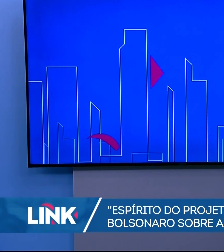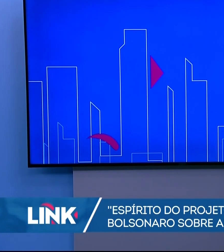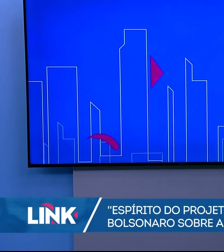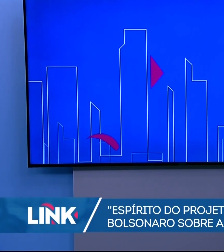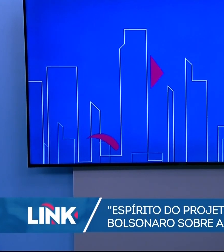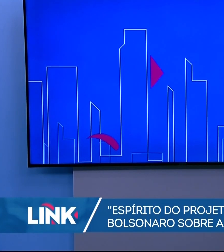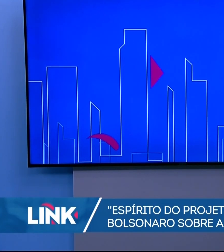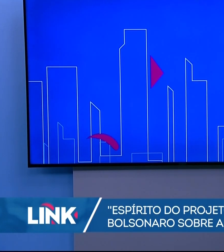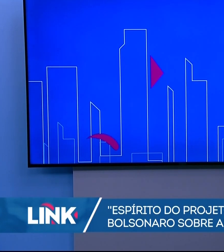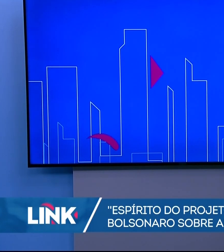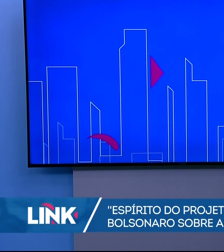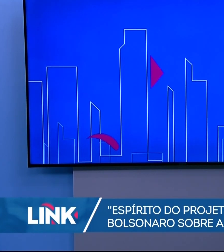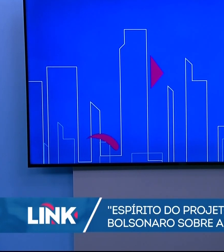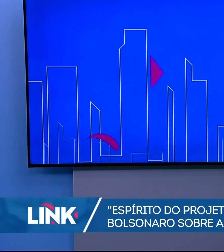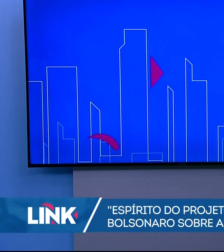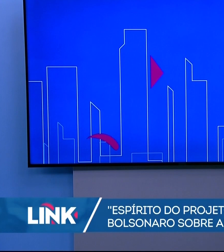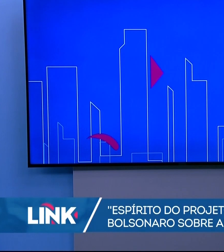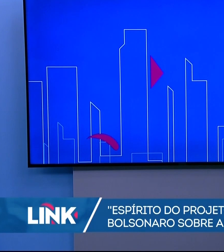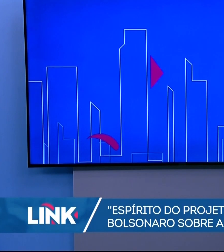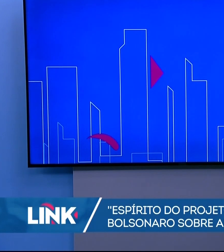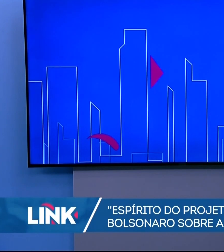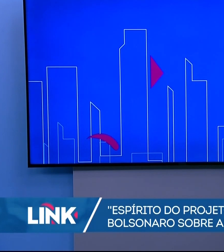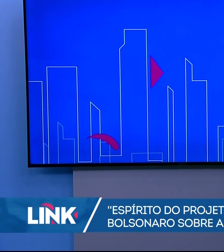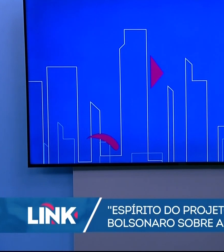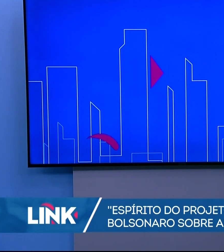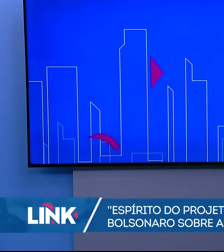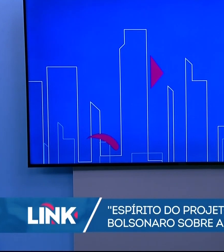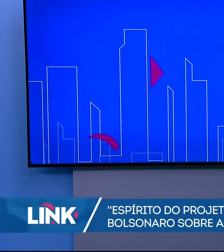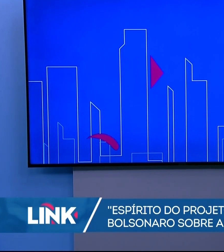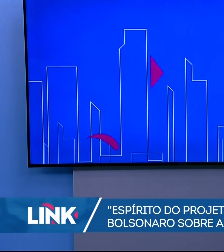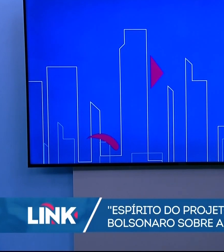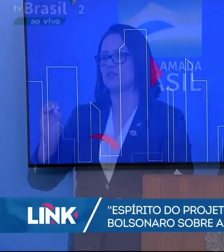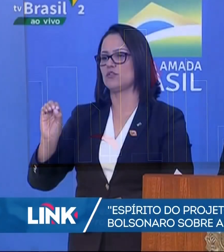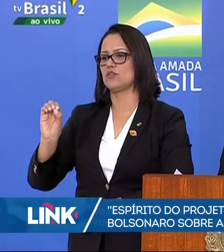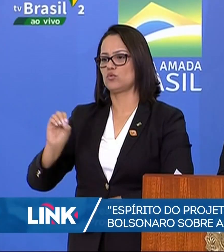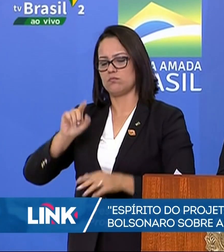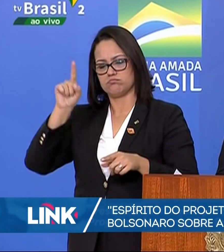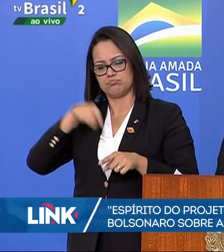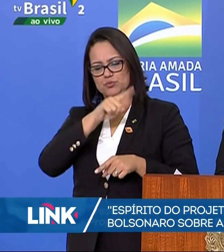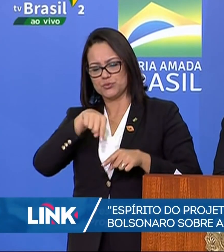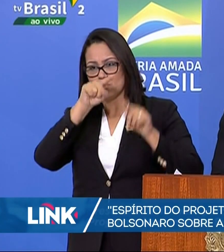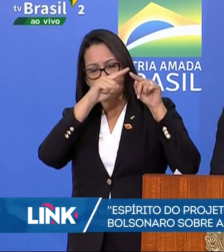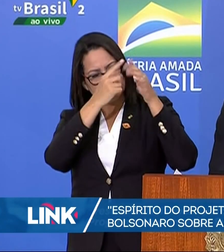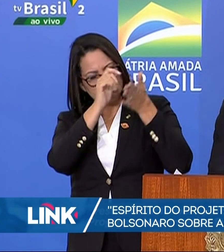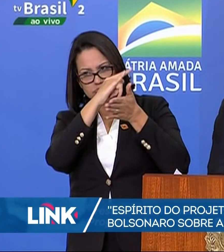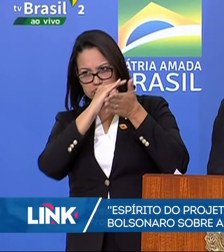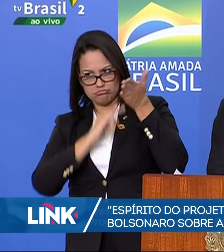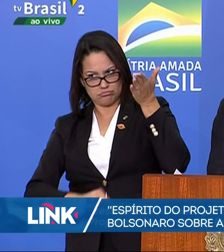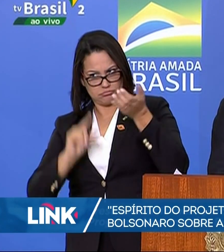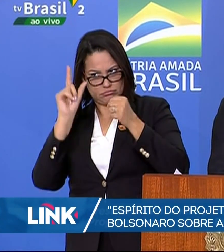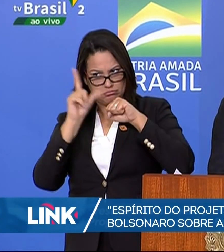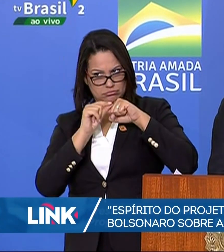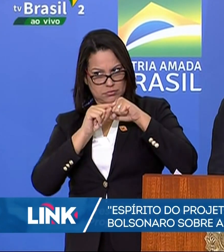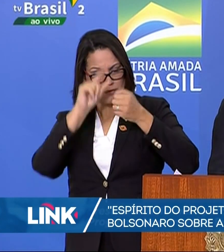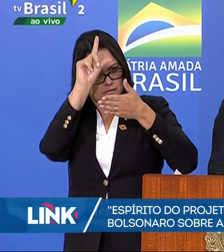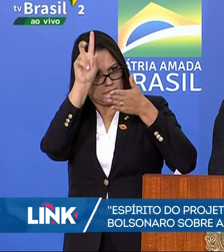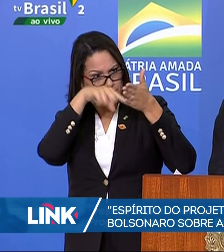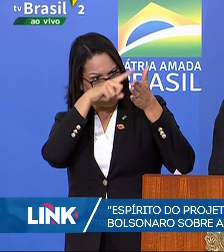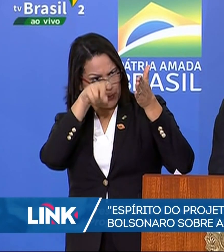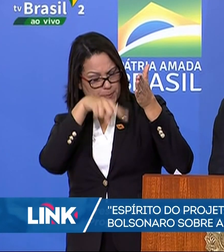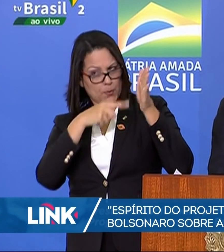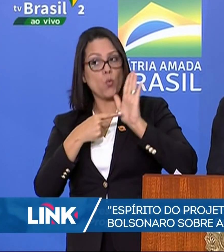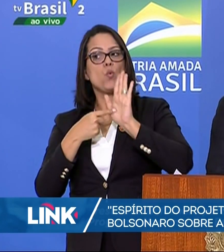Mais cedo, durante uma cerimônia no Palácio do Planalto, ele falou sobre o assunto. Vamos acompanhar. O espírito do projeto vai ser mantido,